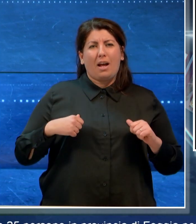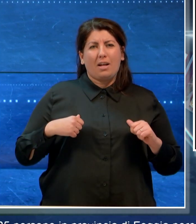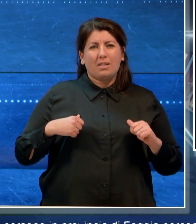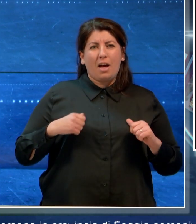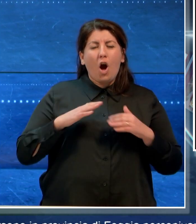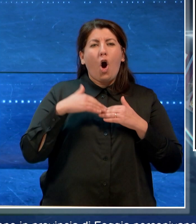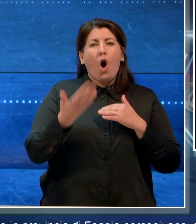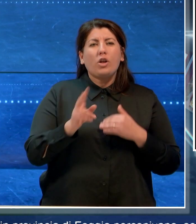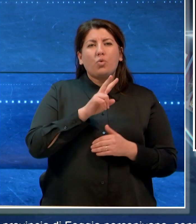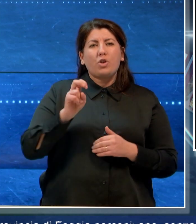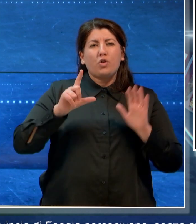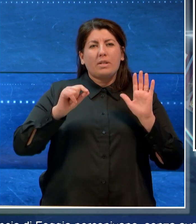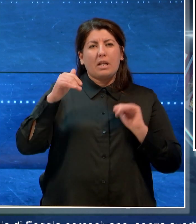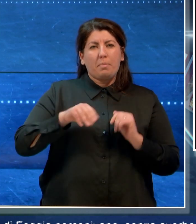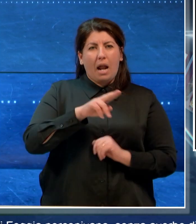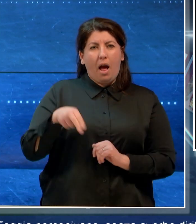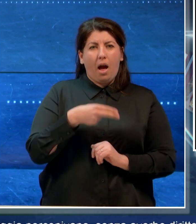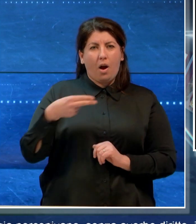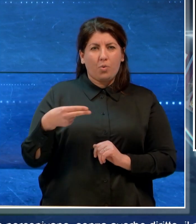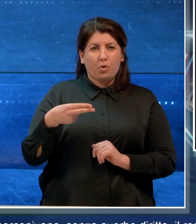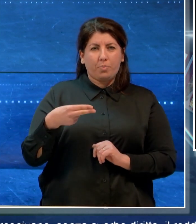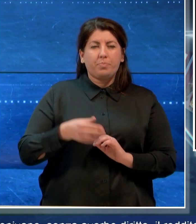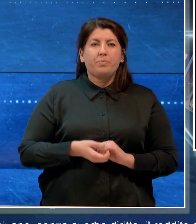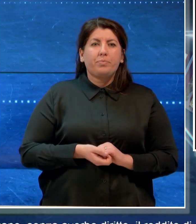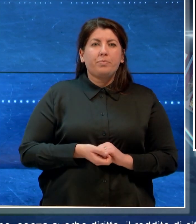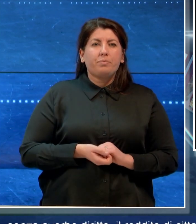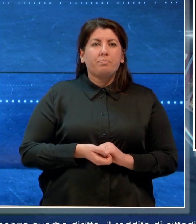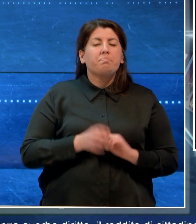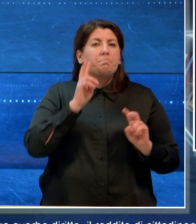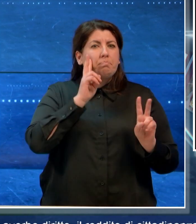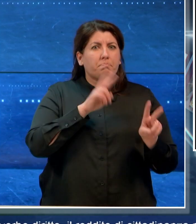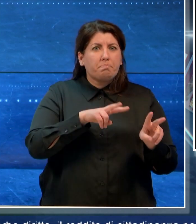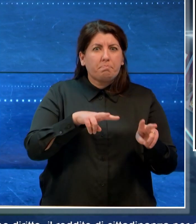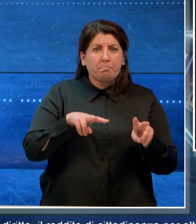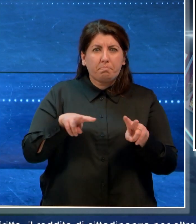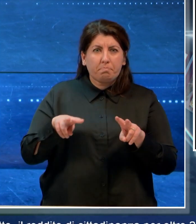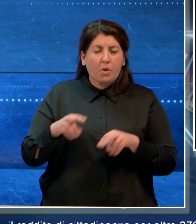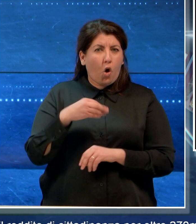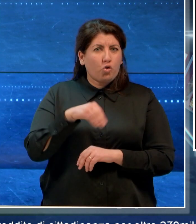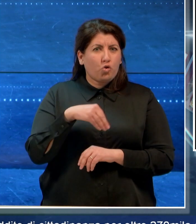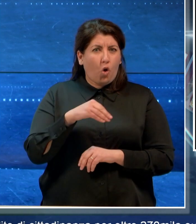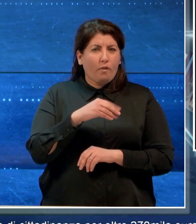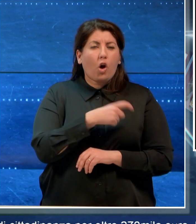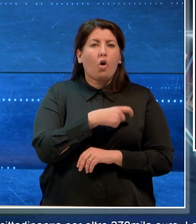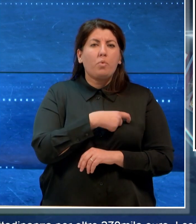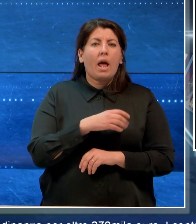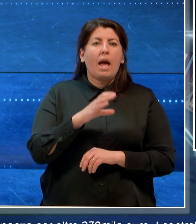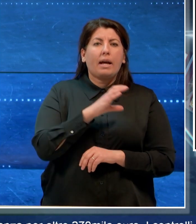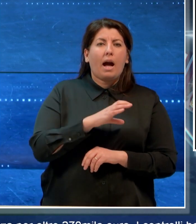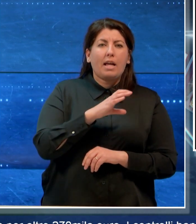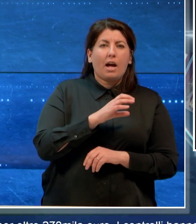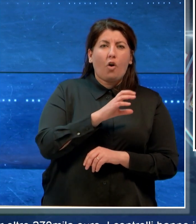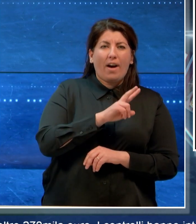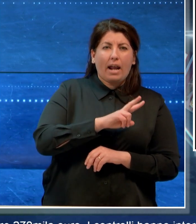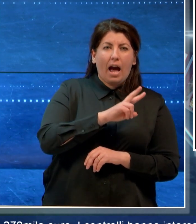mila euro. I controlli hanno interessato i comuni di Cagnano Varano, Carpino,